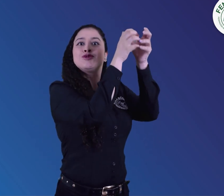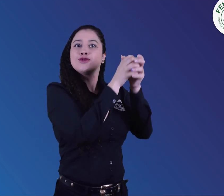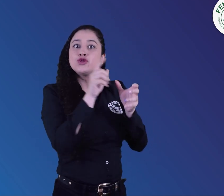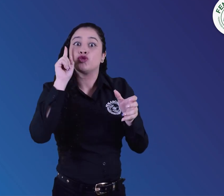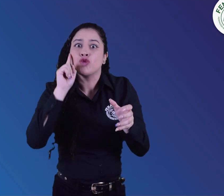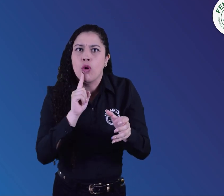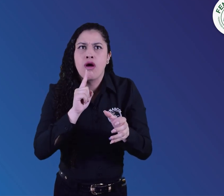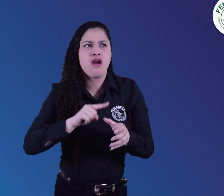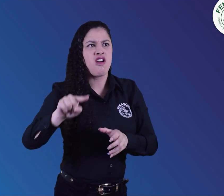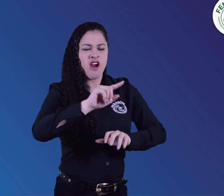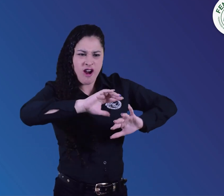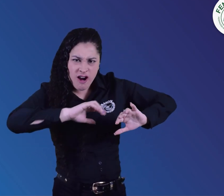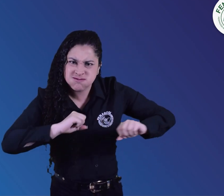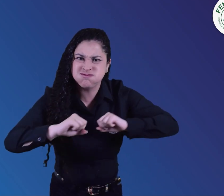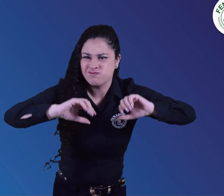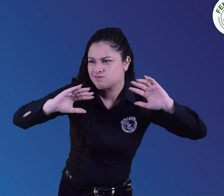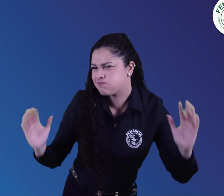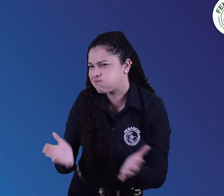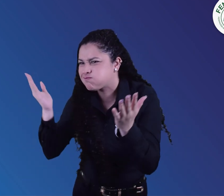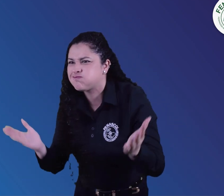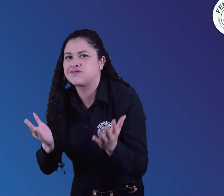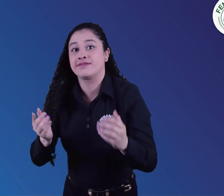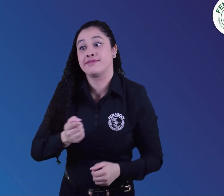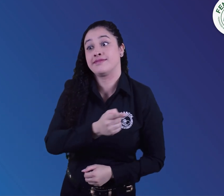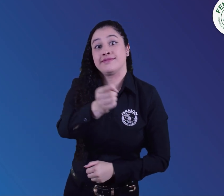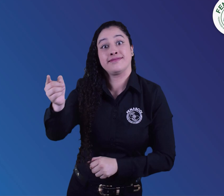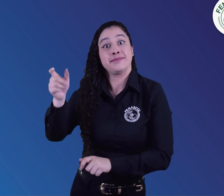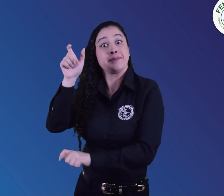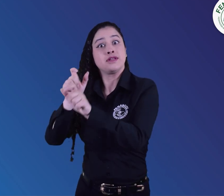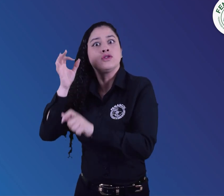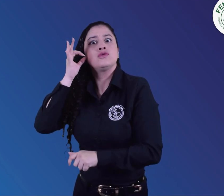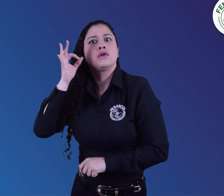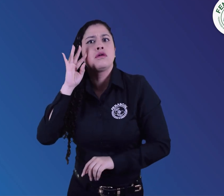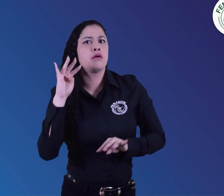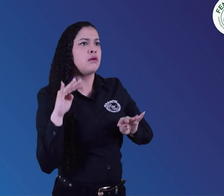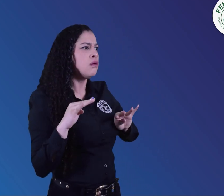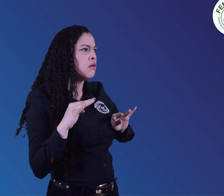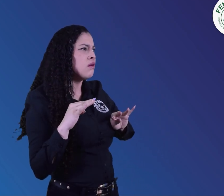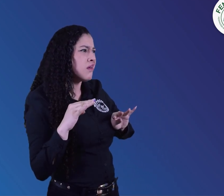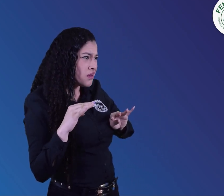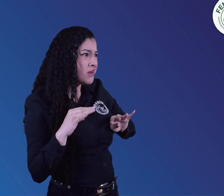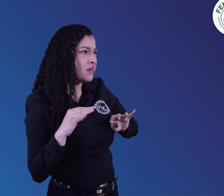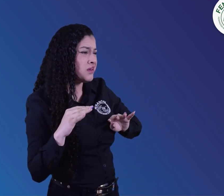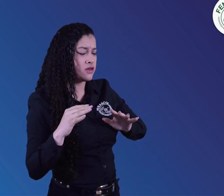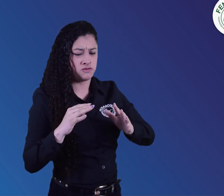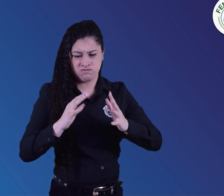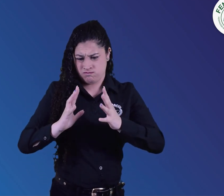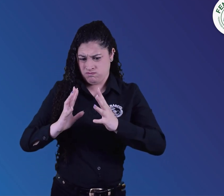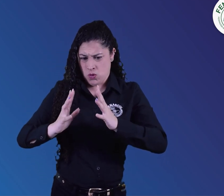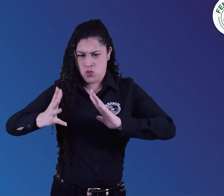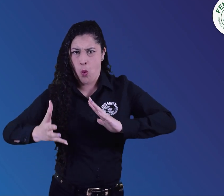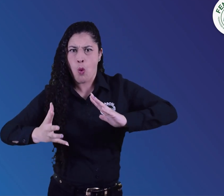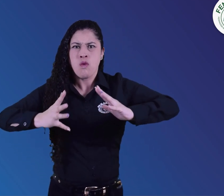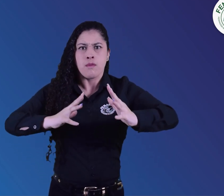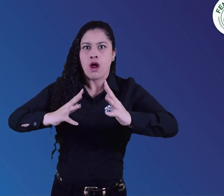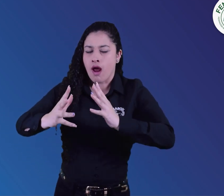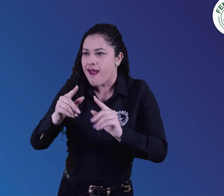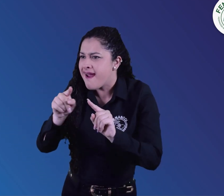necesaria para promover este reto. A las personas oyentes que se tomaron el trabajo de practicar y